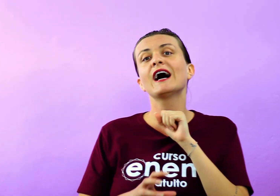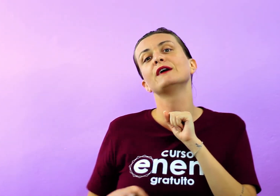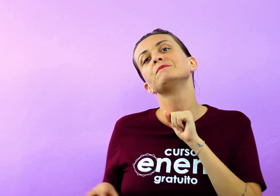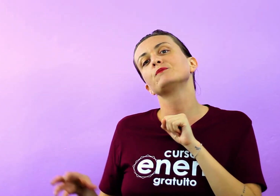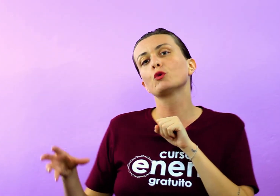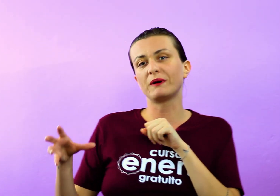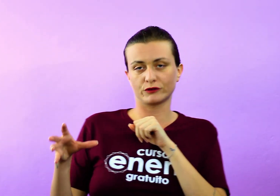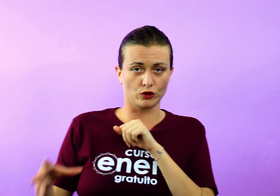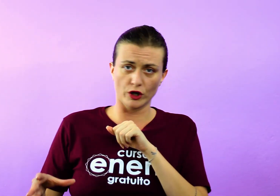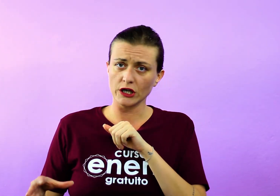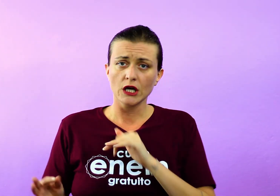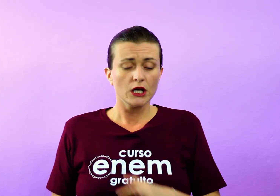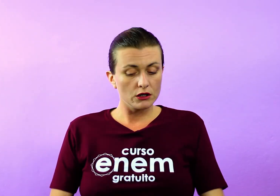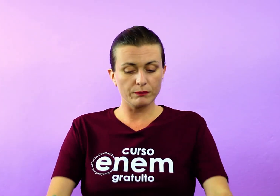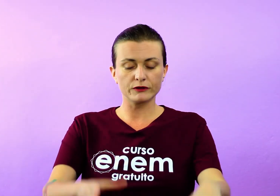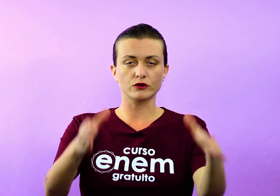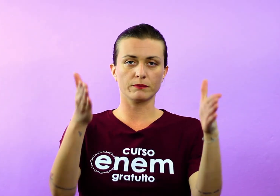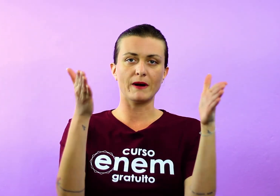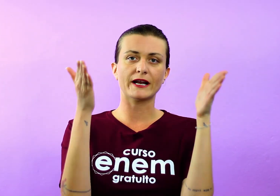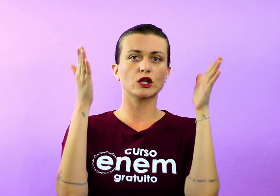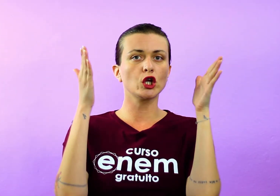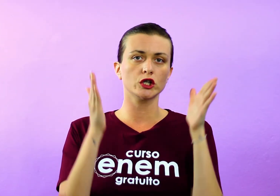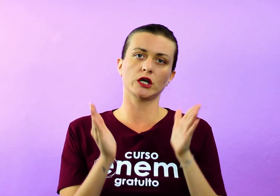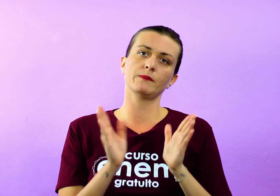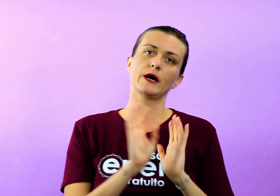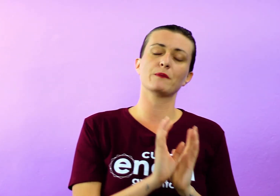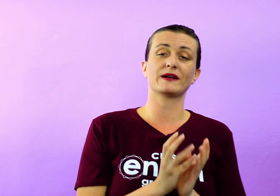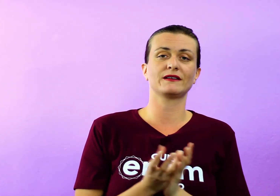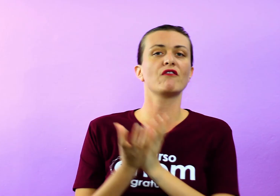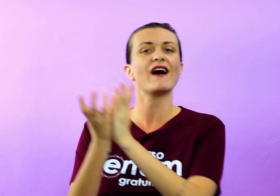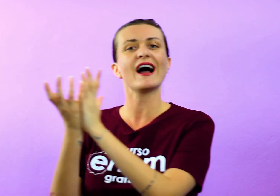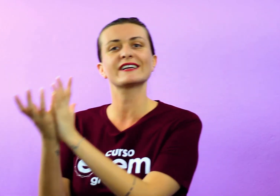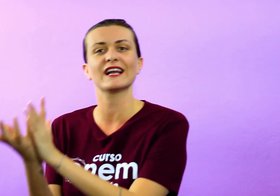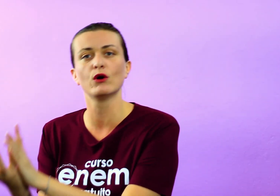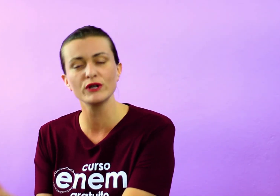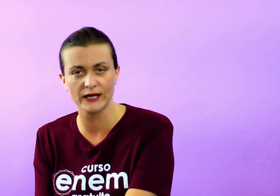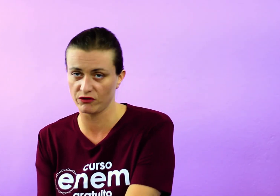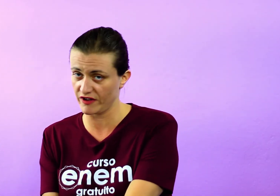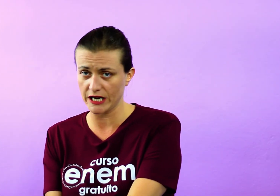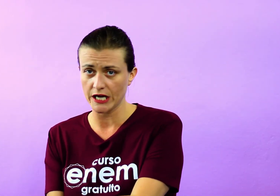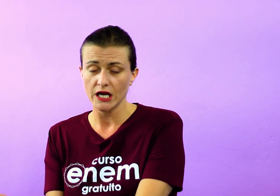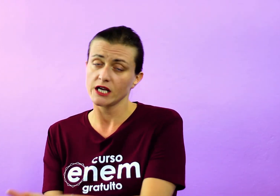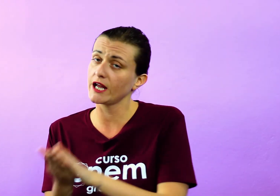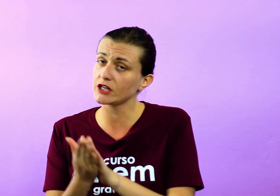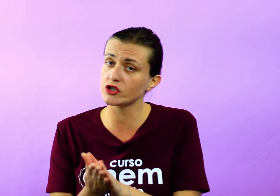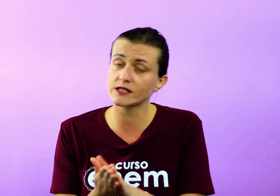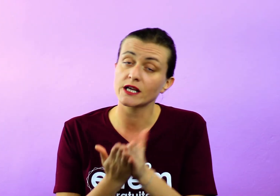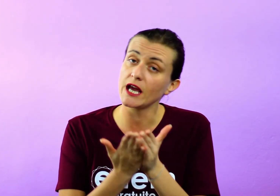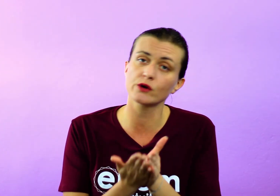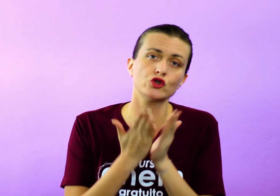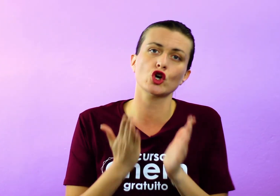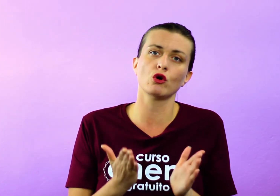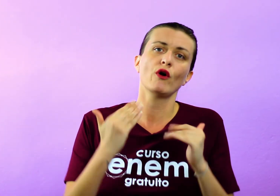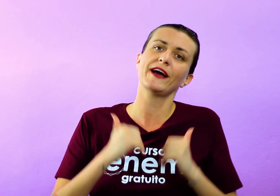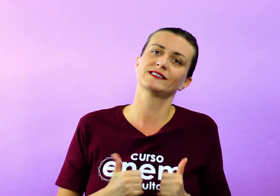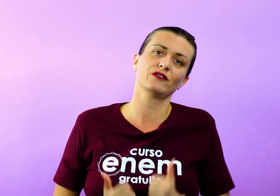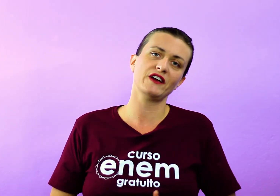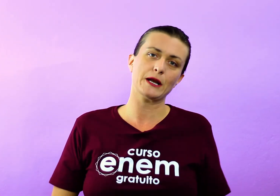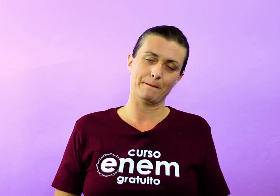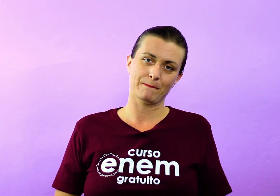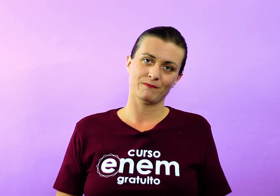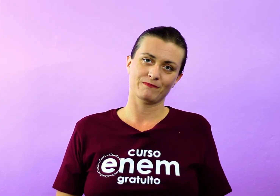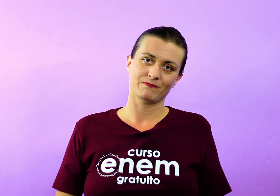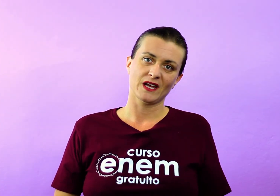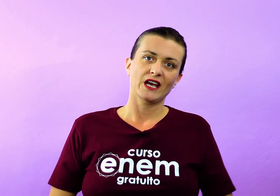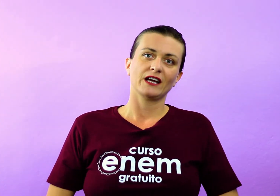desgarra do pastor e que o pastor para todo o rebanho para salvar aquela única ovelha. E ele diz, eu sou essa